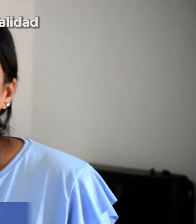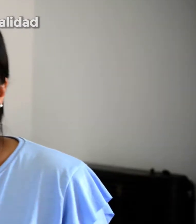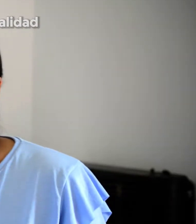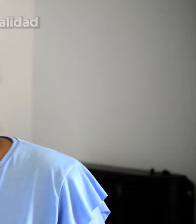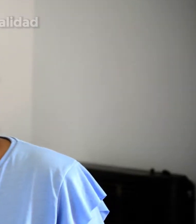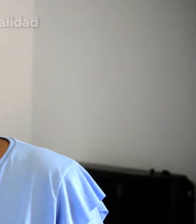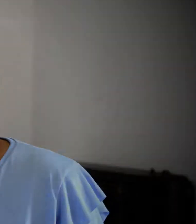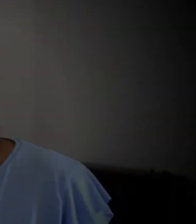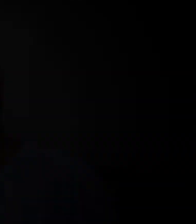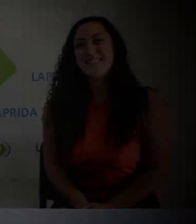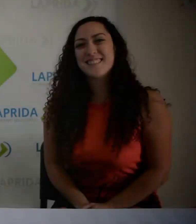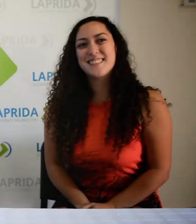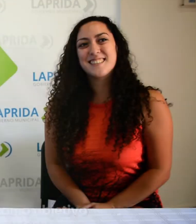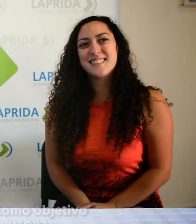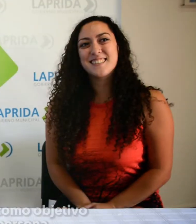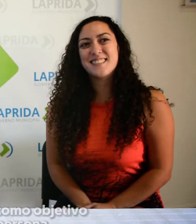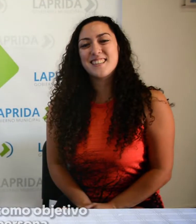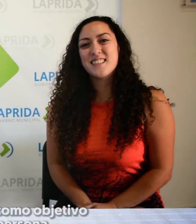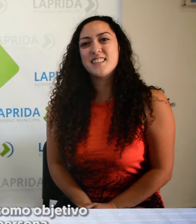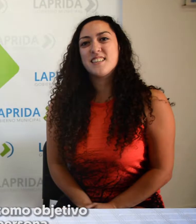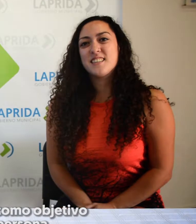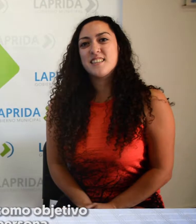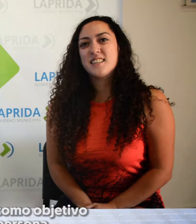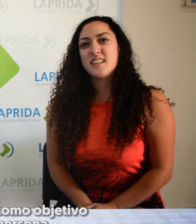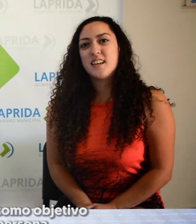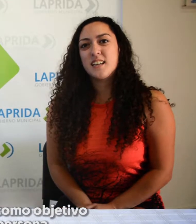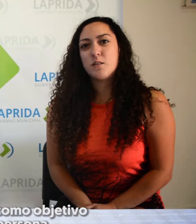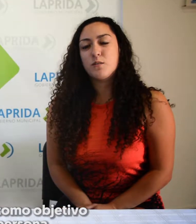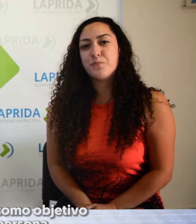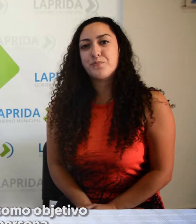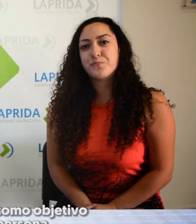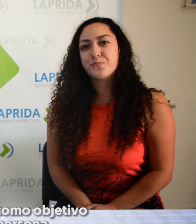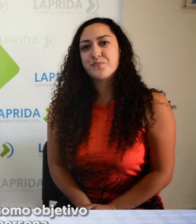La capacitación de lenguas de